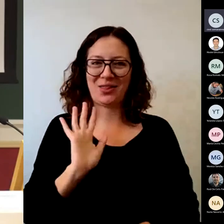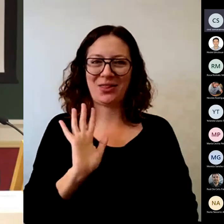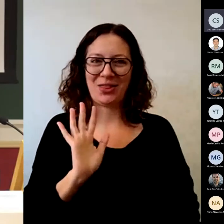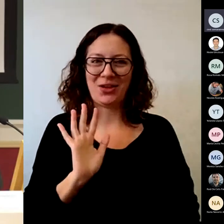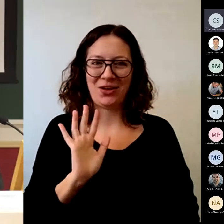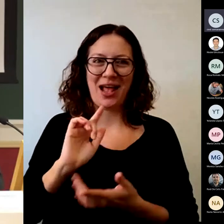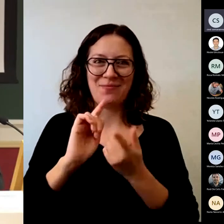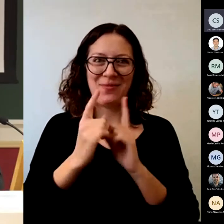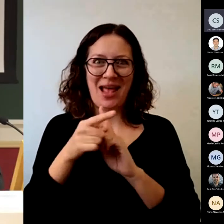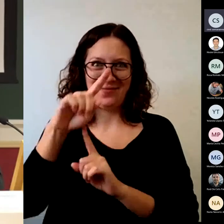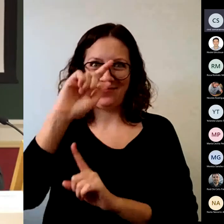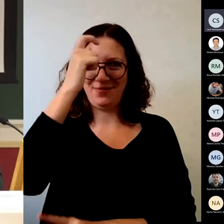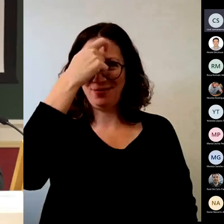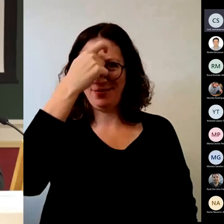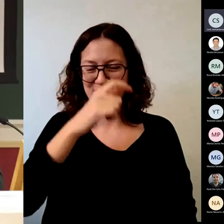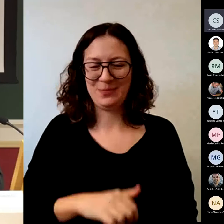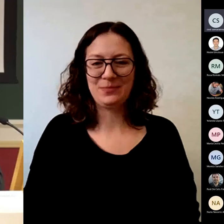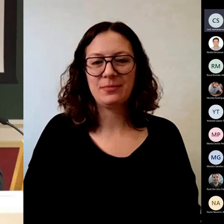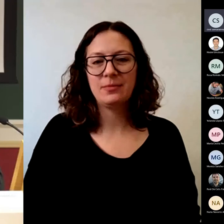Ahora,